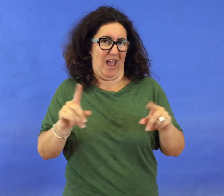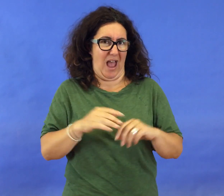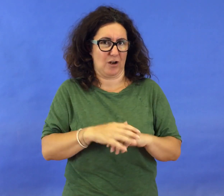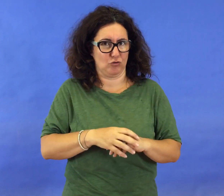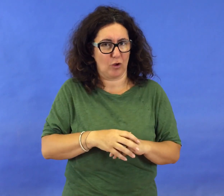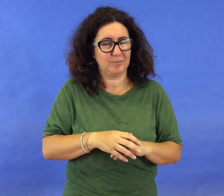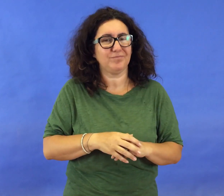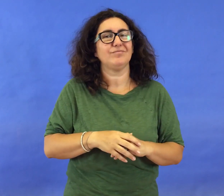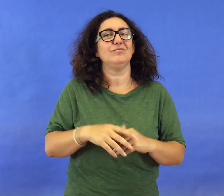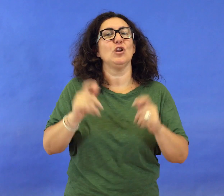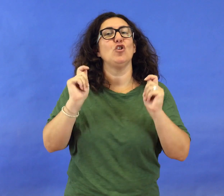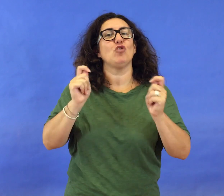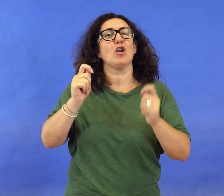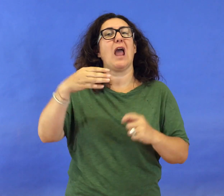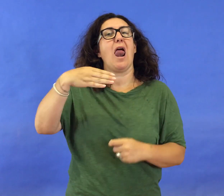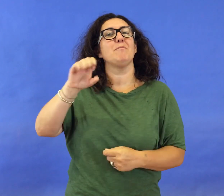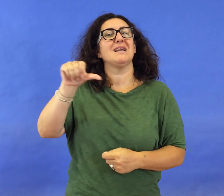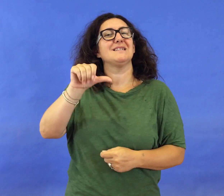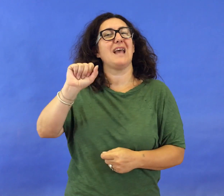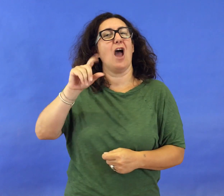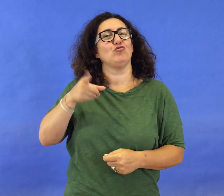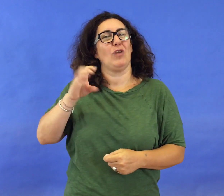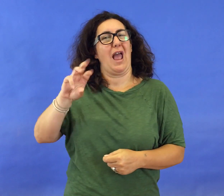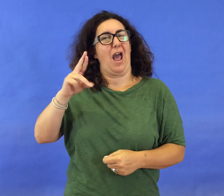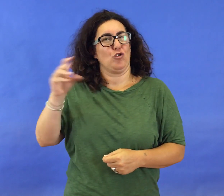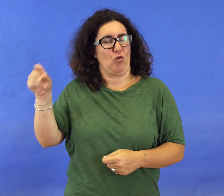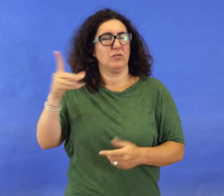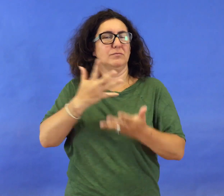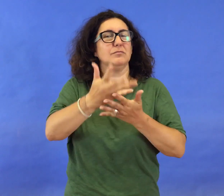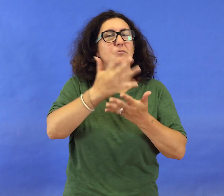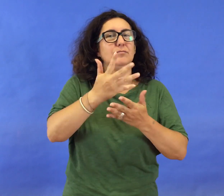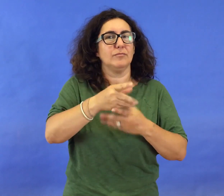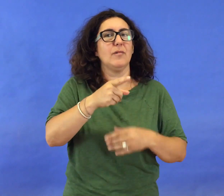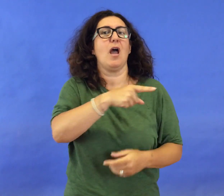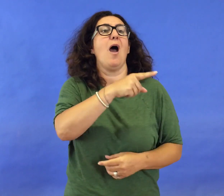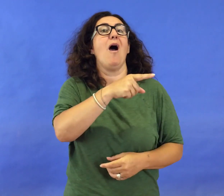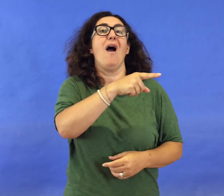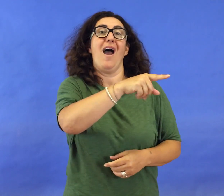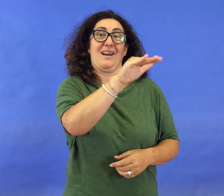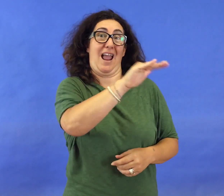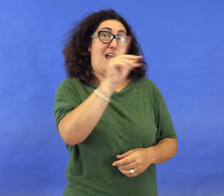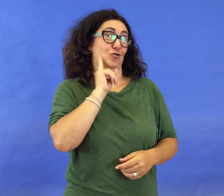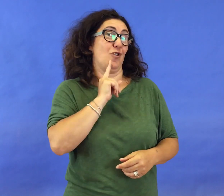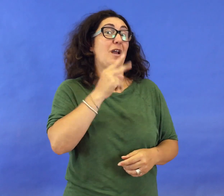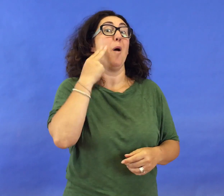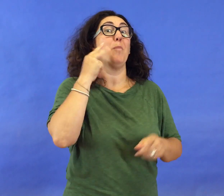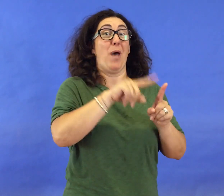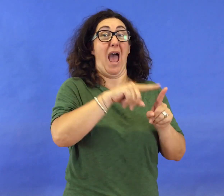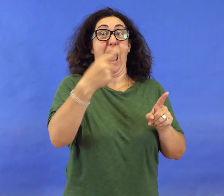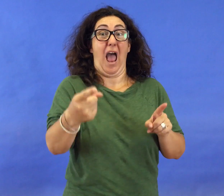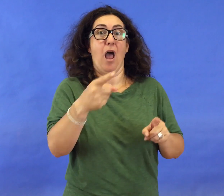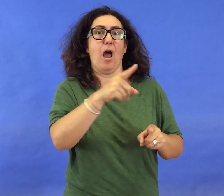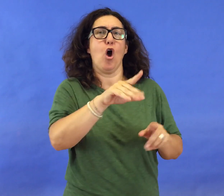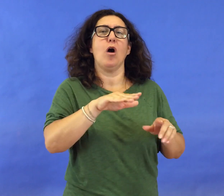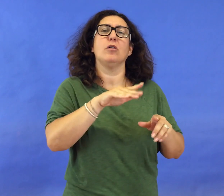il padre di Daniel, dopo aver scoperto cosa è successo veramente, ha scoperto su Facebook la sua linea. Era